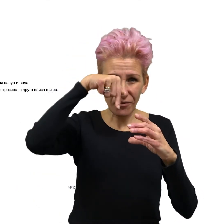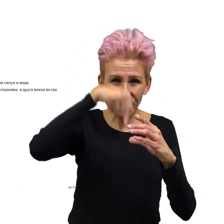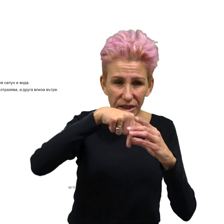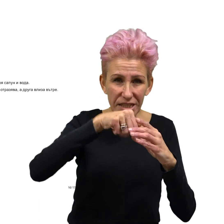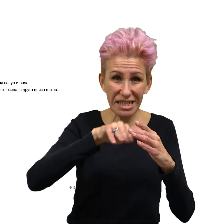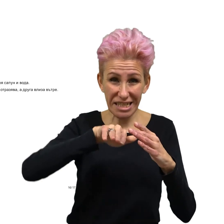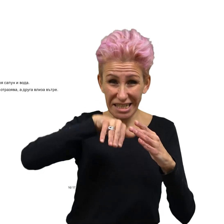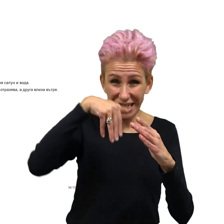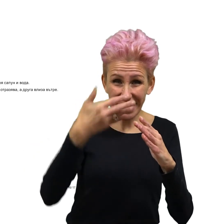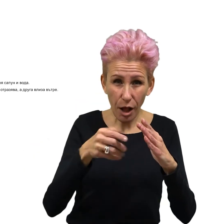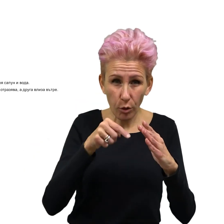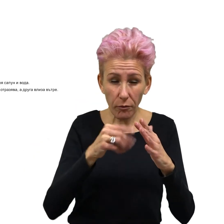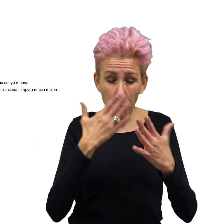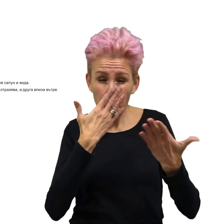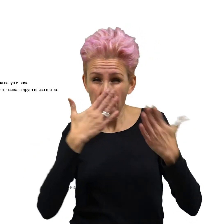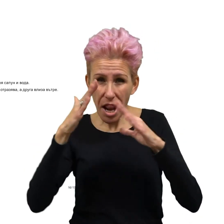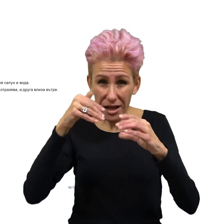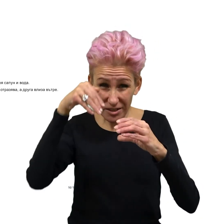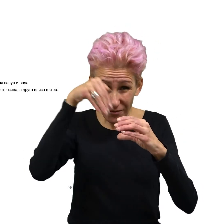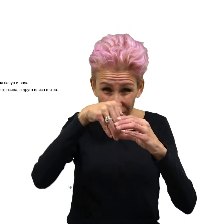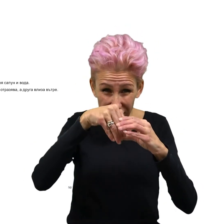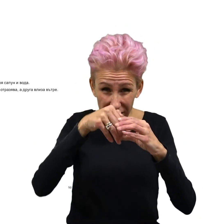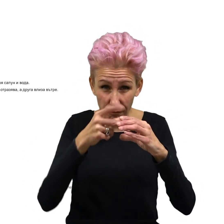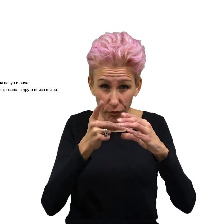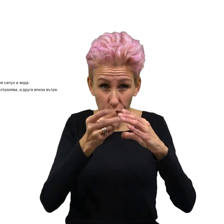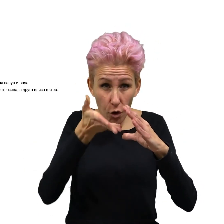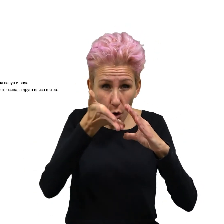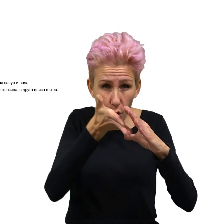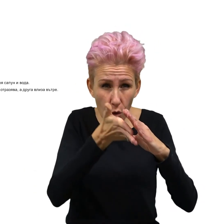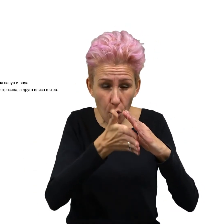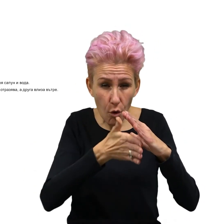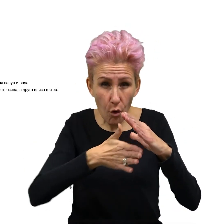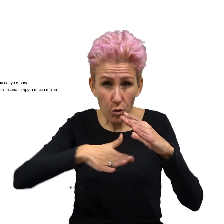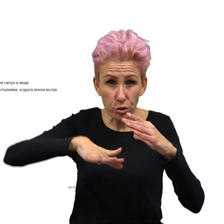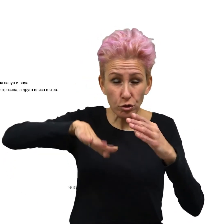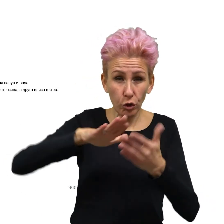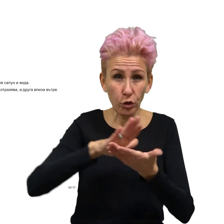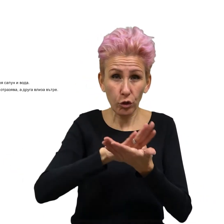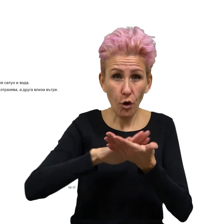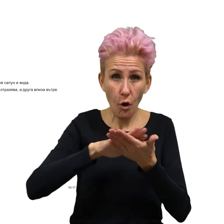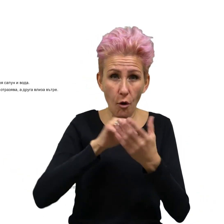Като влезе пък, след това се отразява в другите слоеве на обвивката.